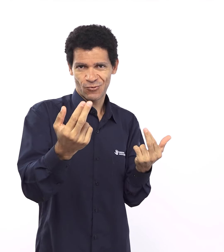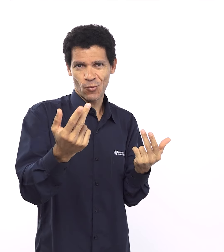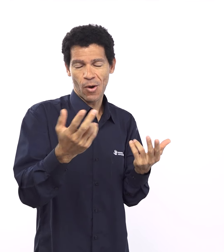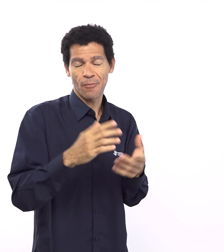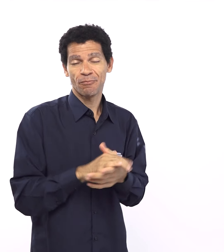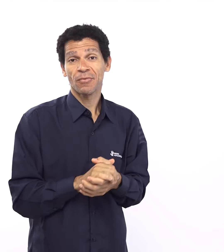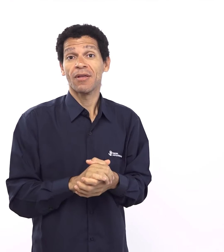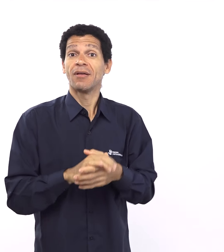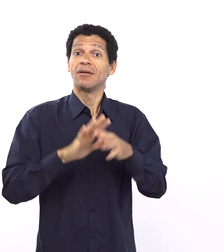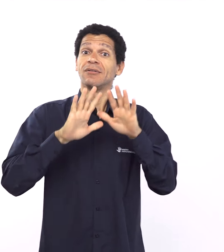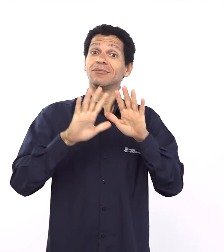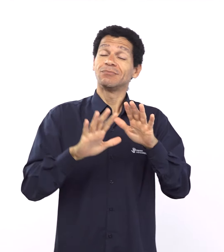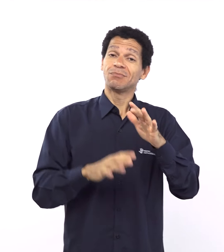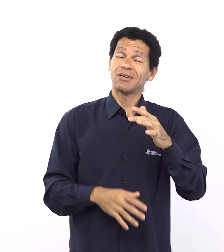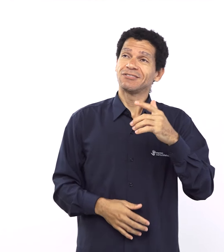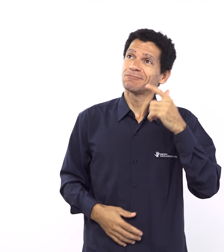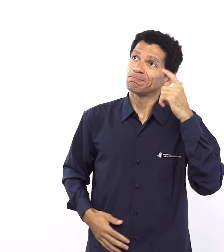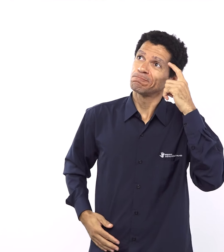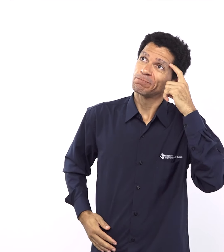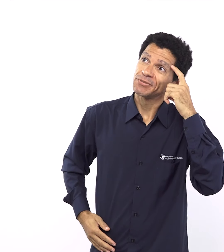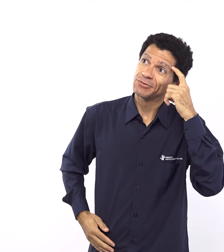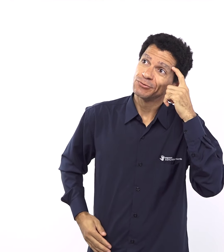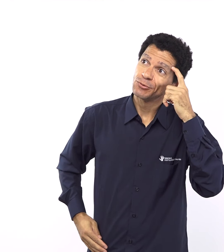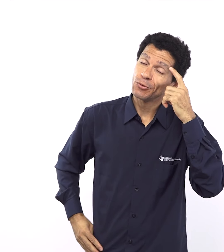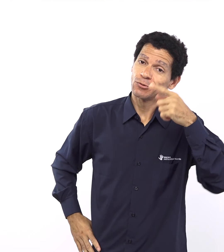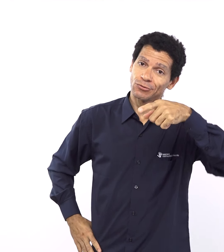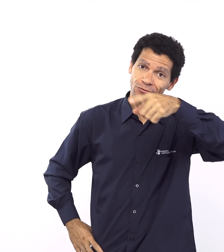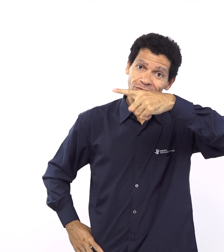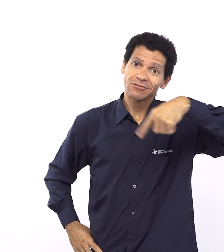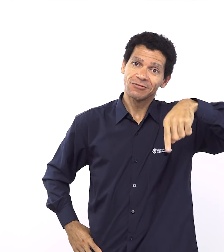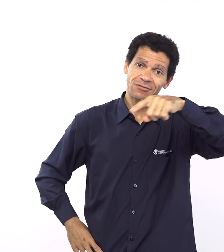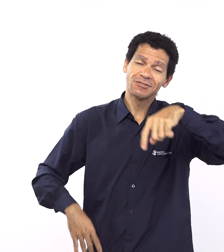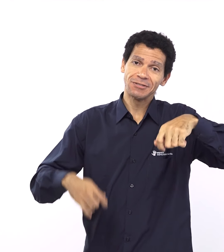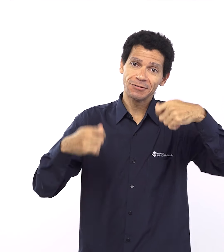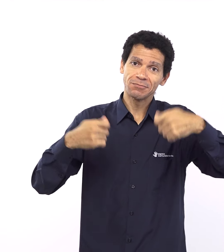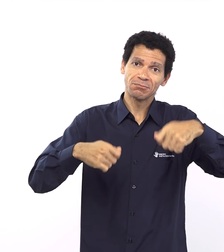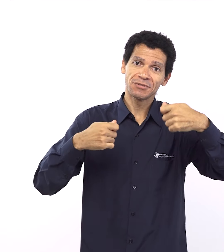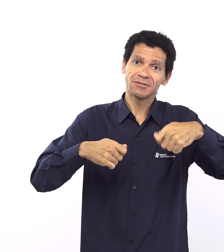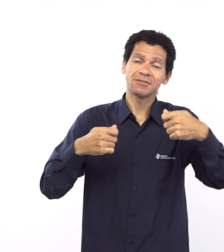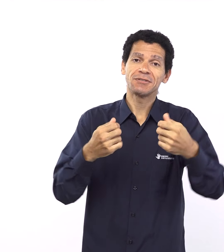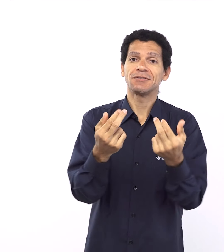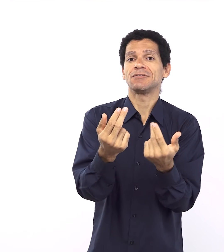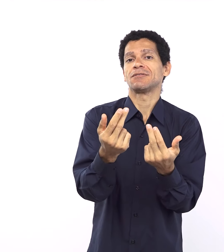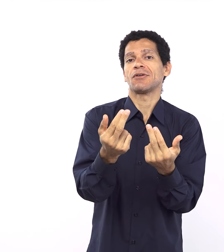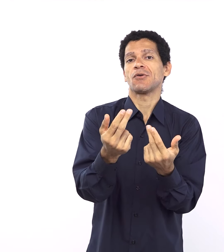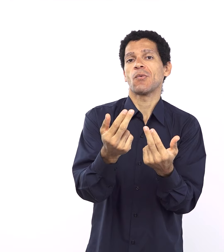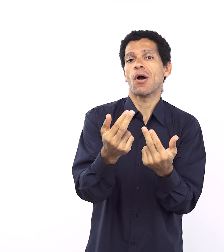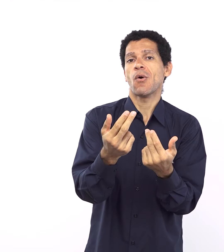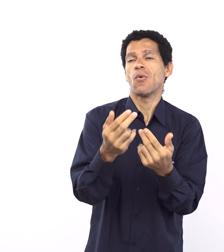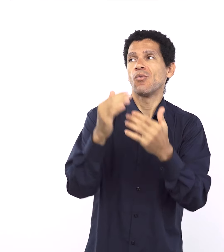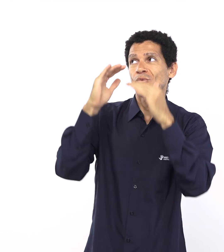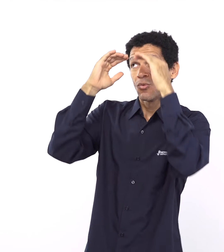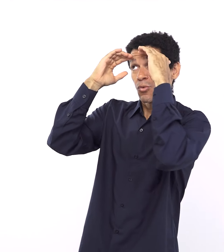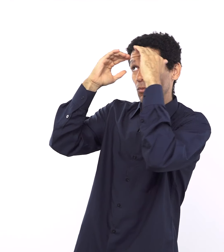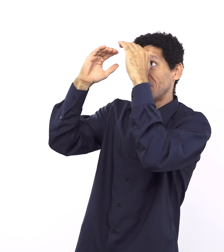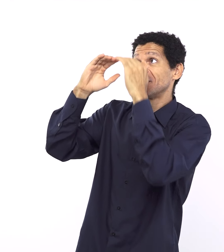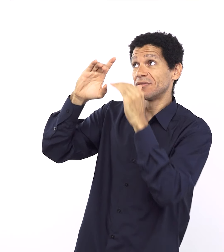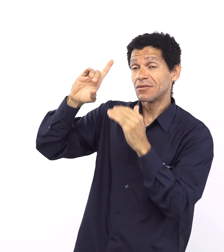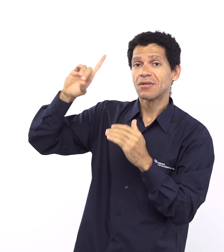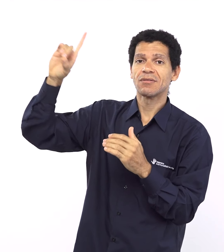desejar fazer a vontade de Deus mais do que qualquer outra coisa tornar ela realmente algo central na nossa vida acho que a aliança também